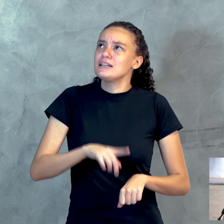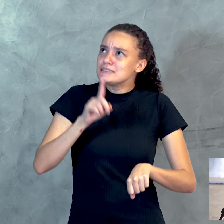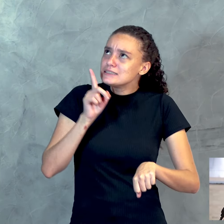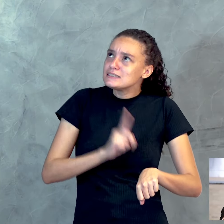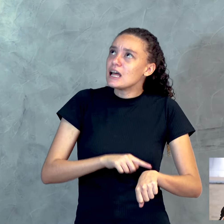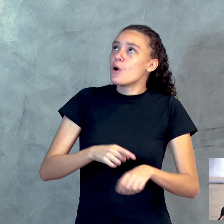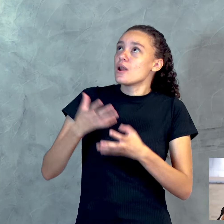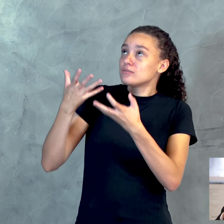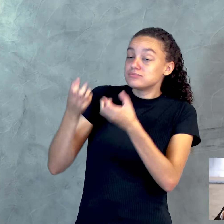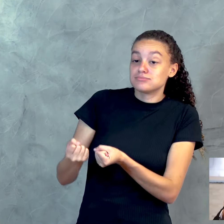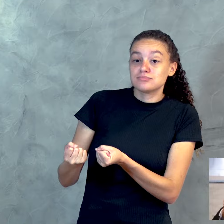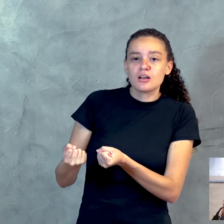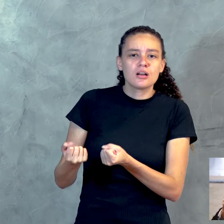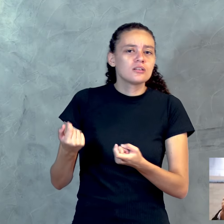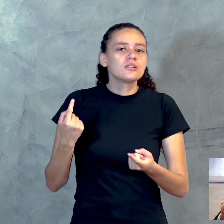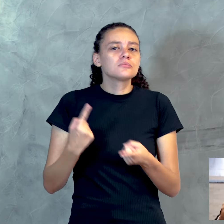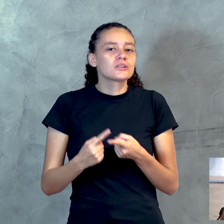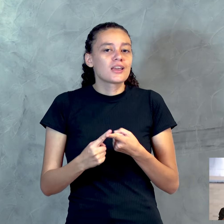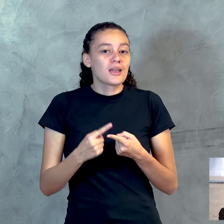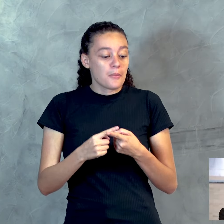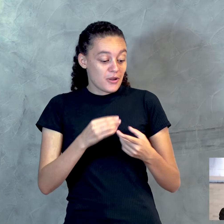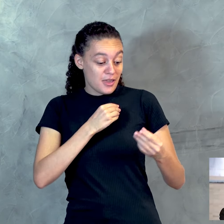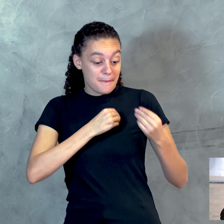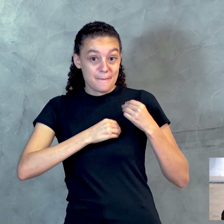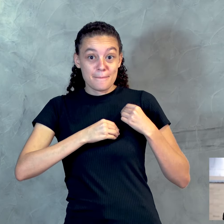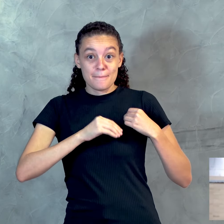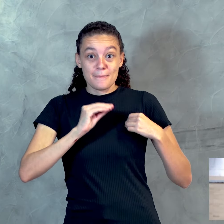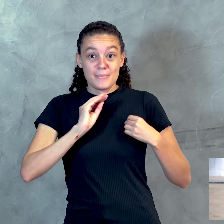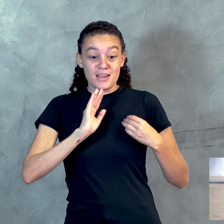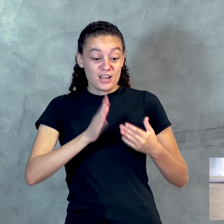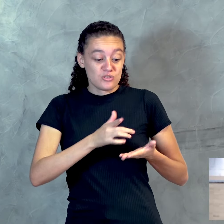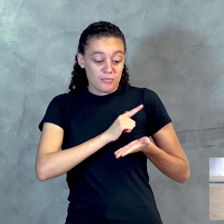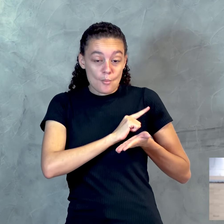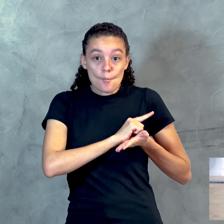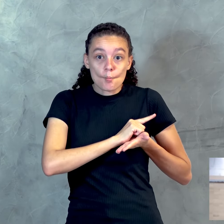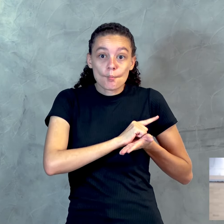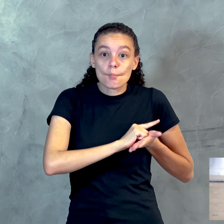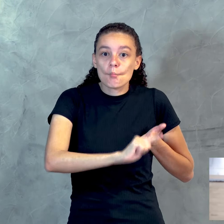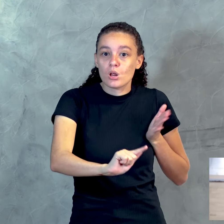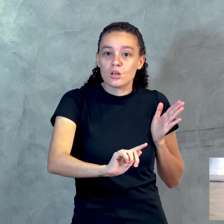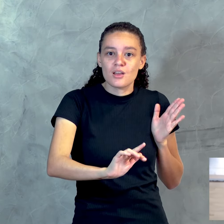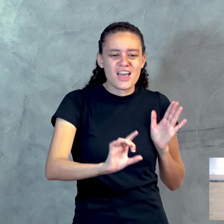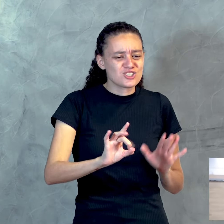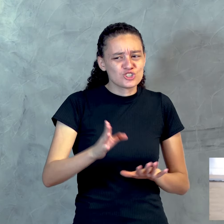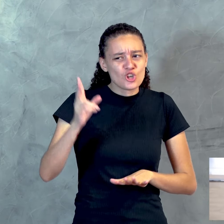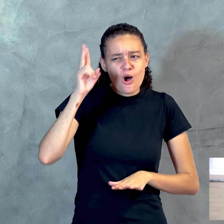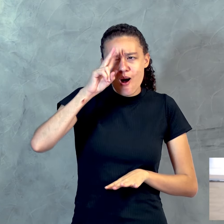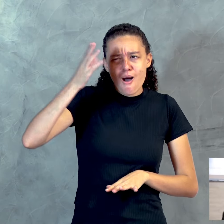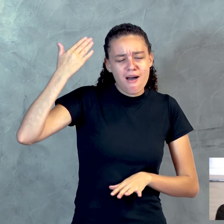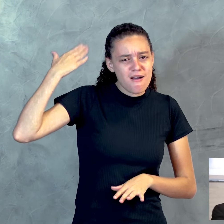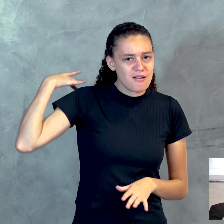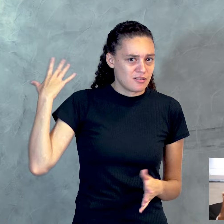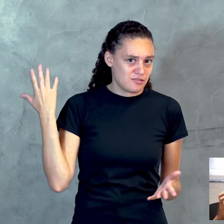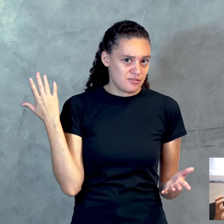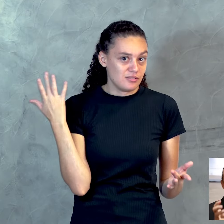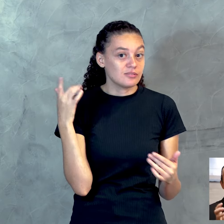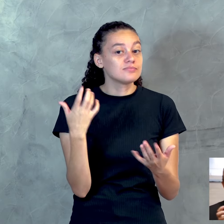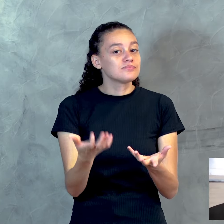pode usá-lo. Por quê? Porque o pecado foi um passado naquela vida. Então, eu gostaria de deixar